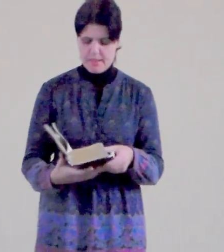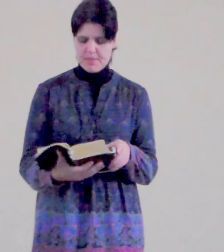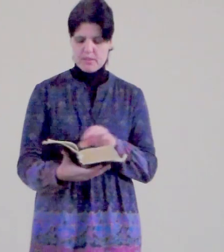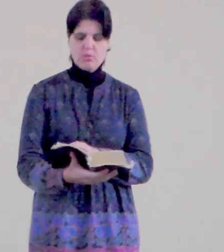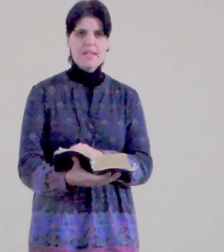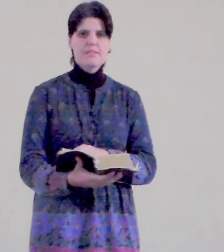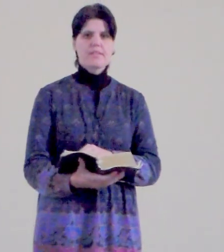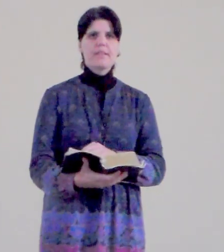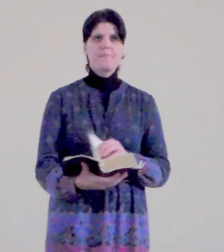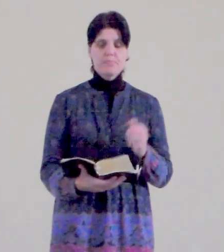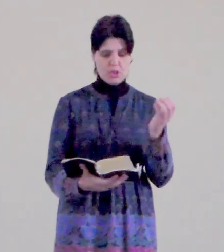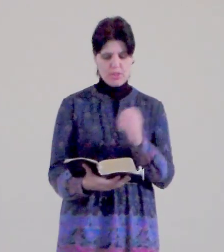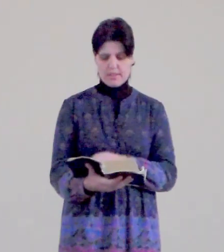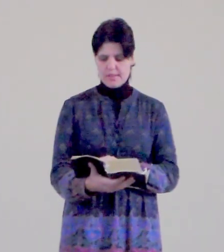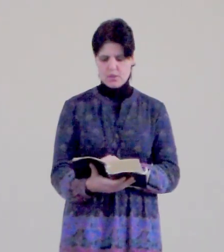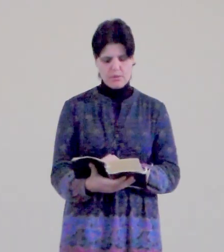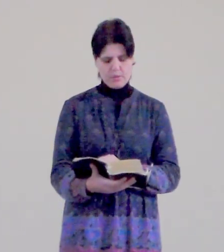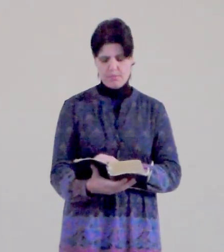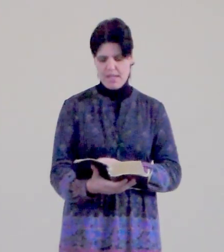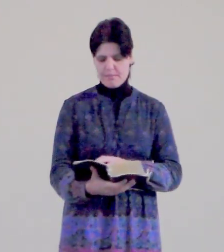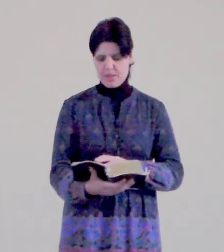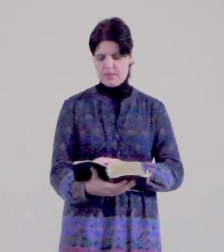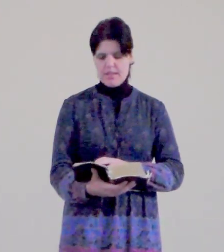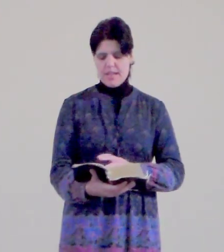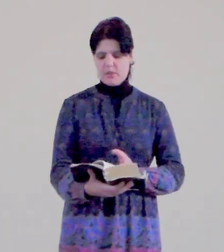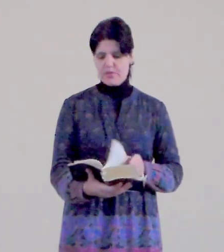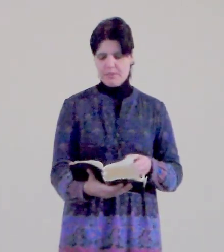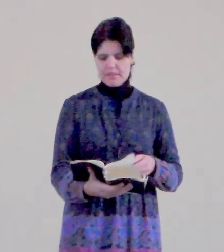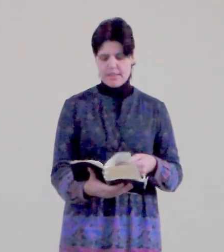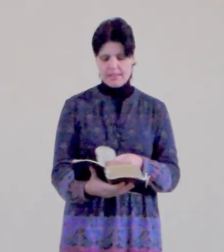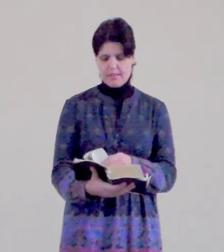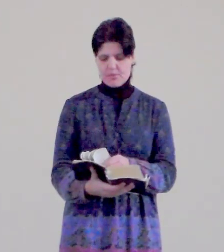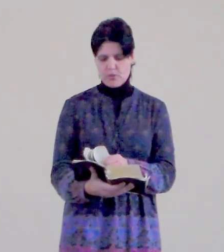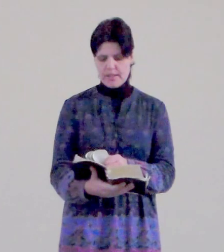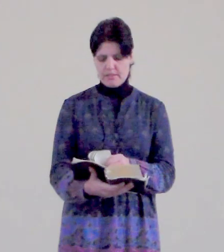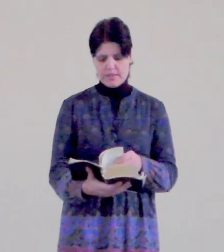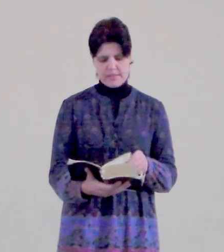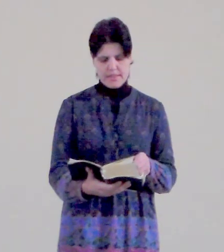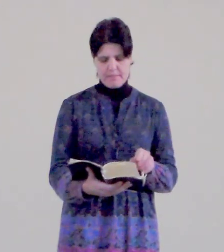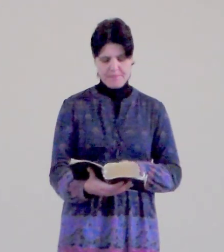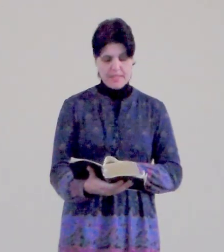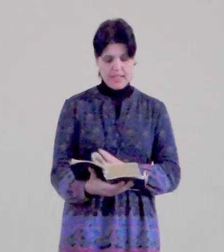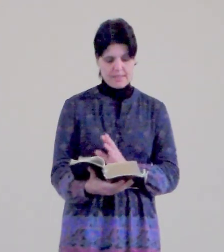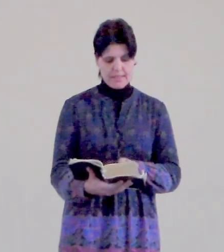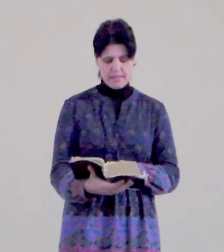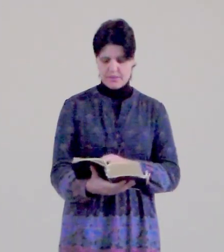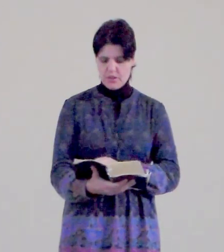napsáno v lásce. Přečujete si to doma, protože rozjmejte na něj, je vlastně láska. Takže